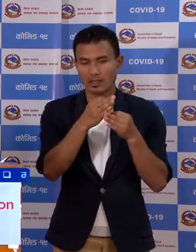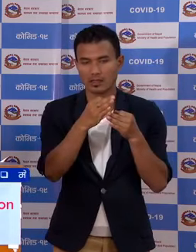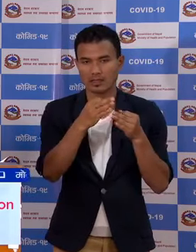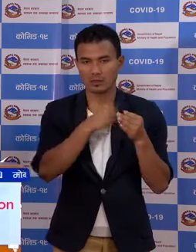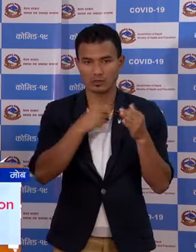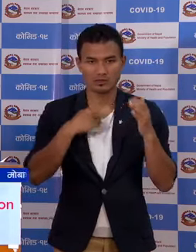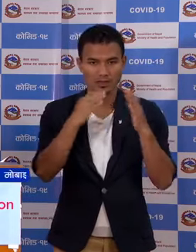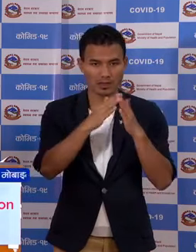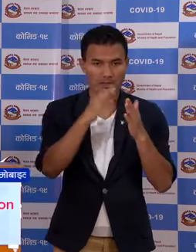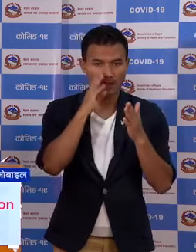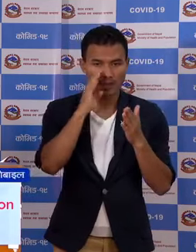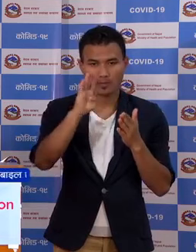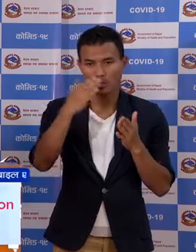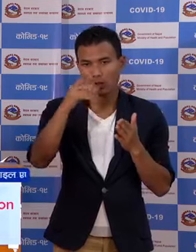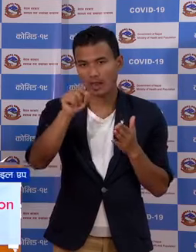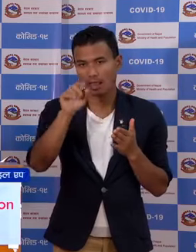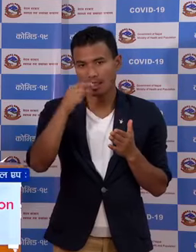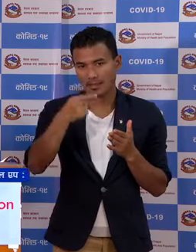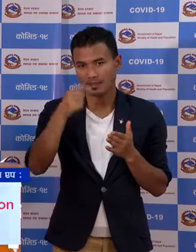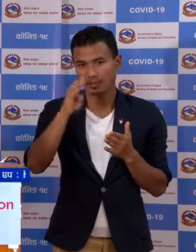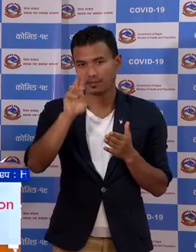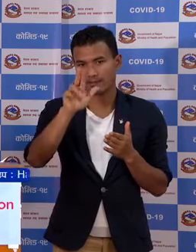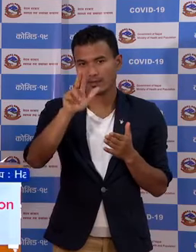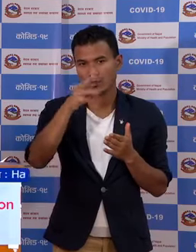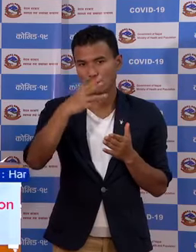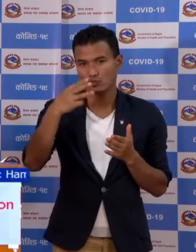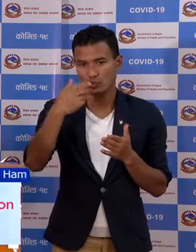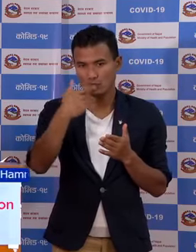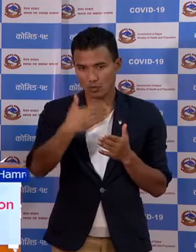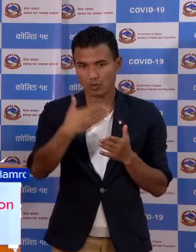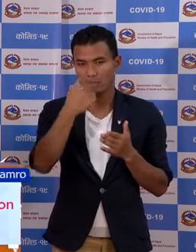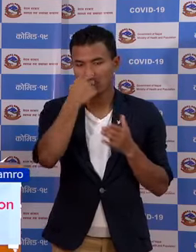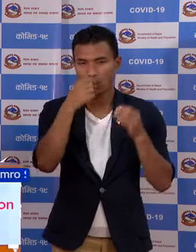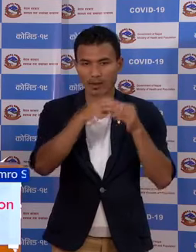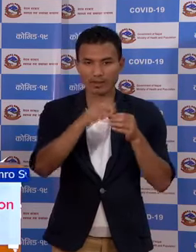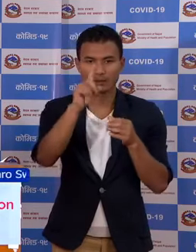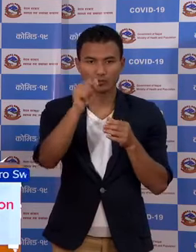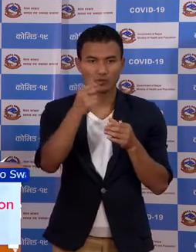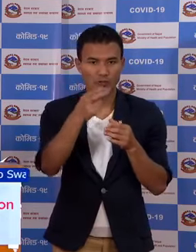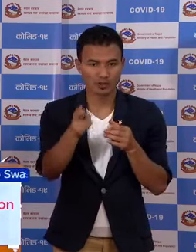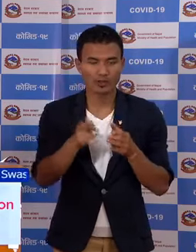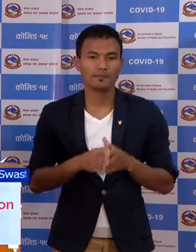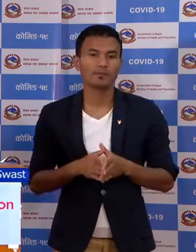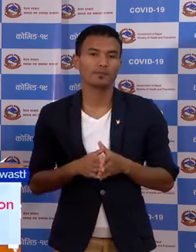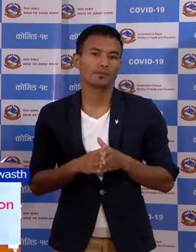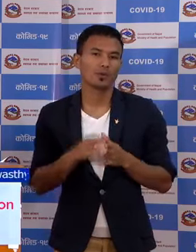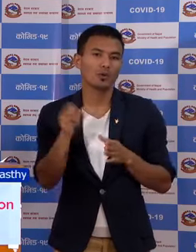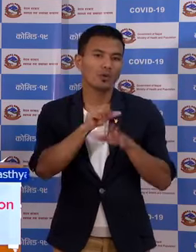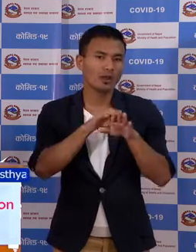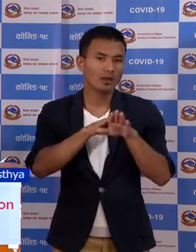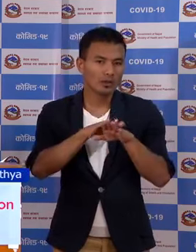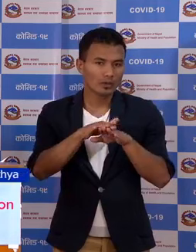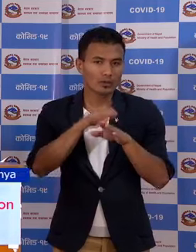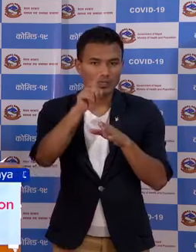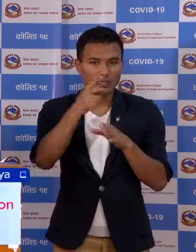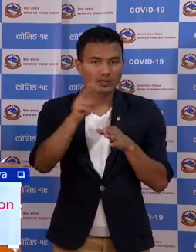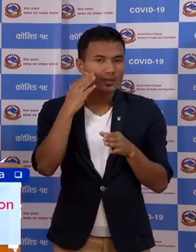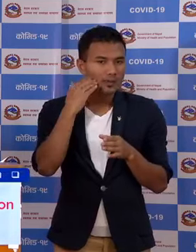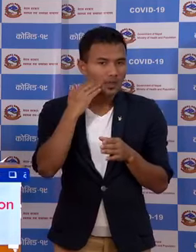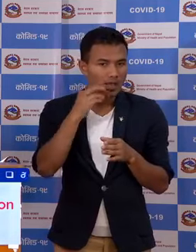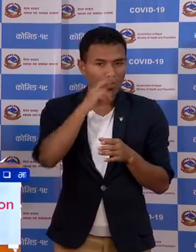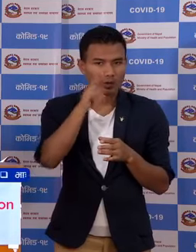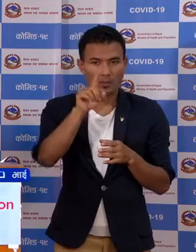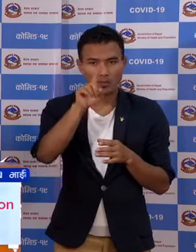बलान बियोल गाउपाली का क्वारिंटीन को जम्मा सुहर जना वाहरू एक जना